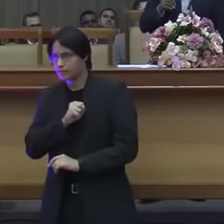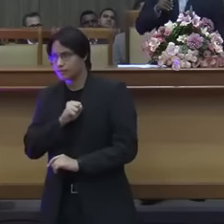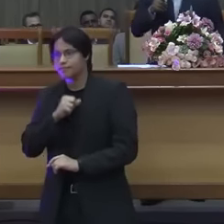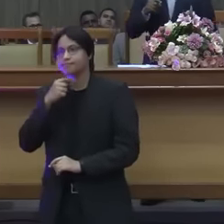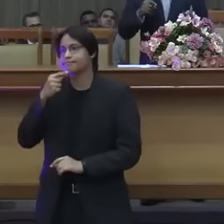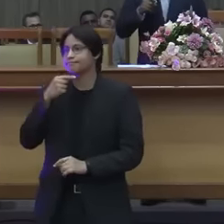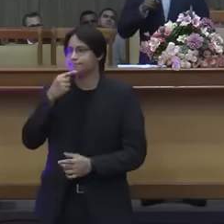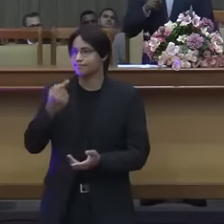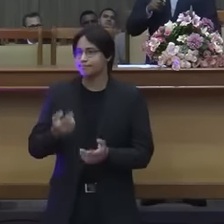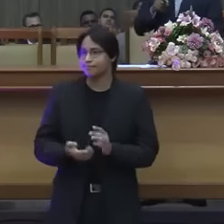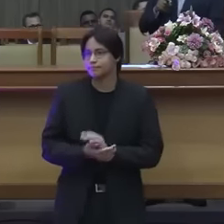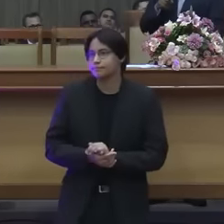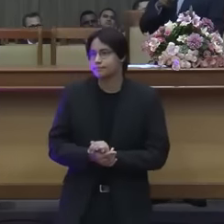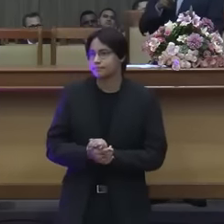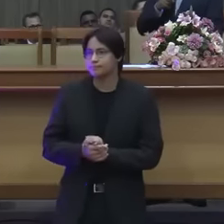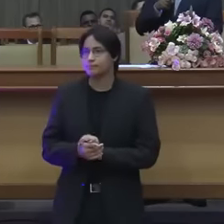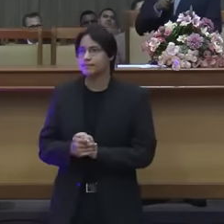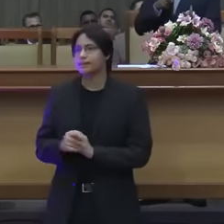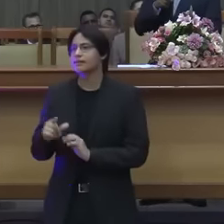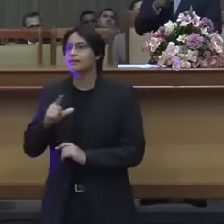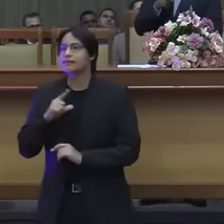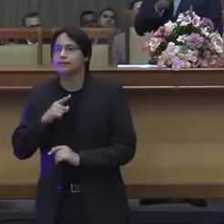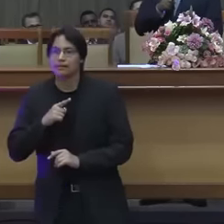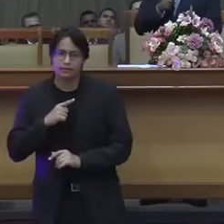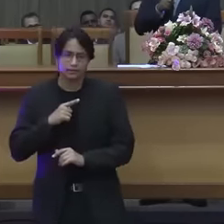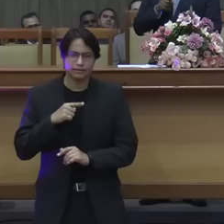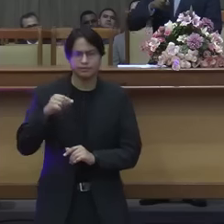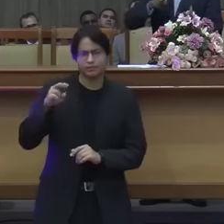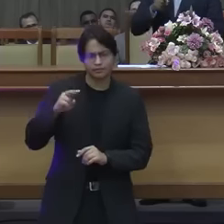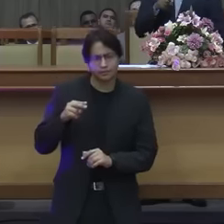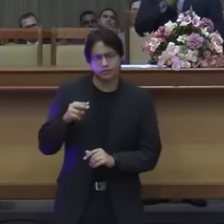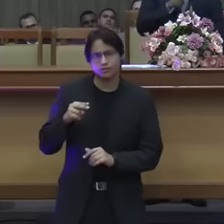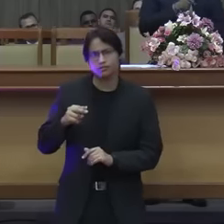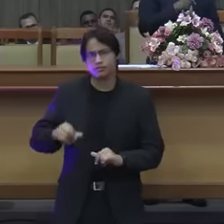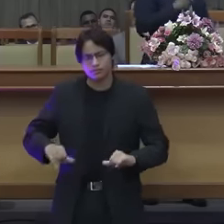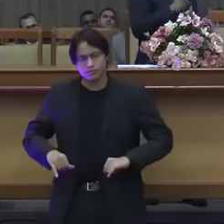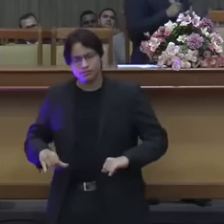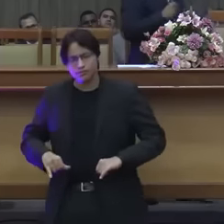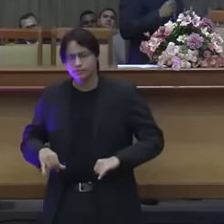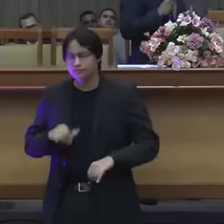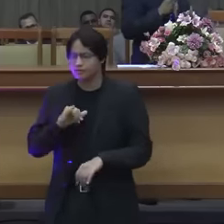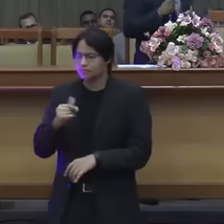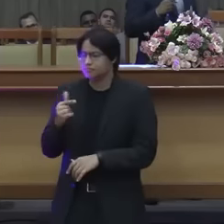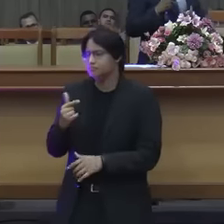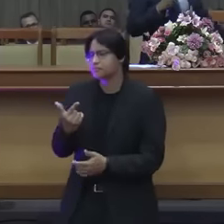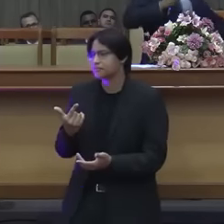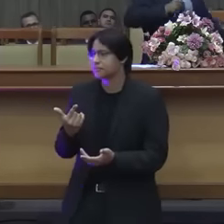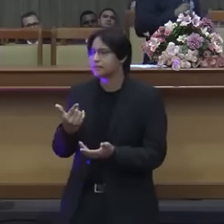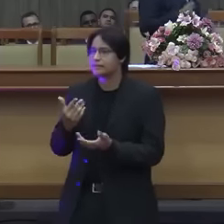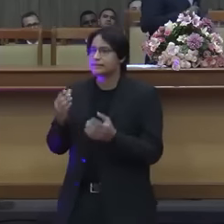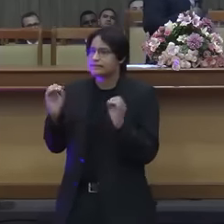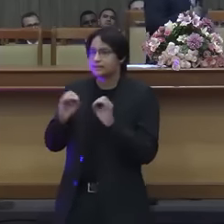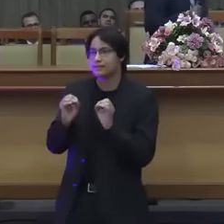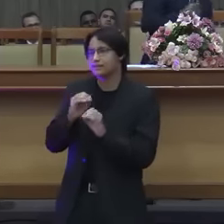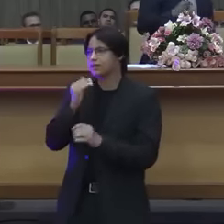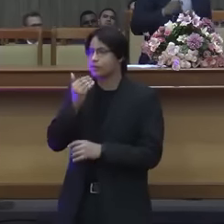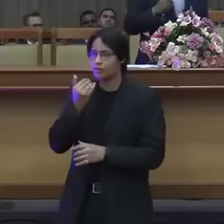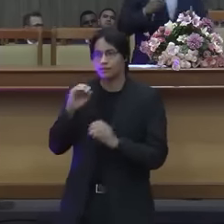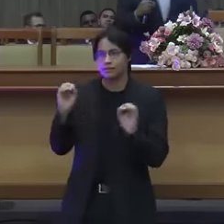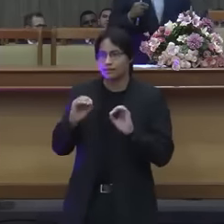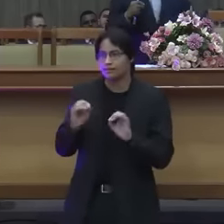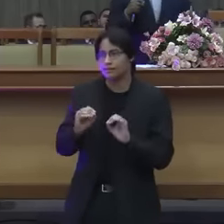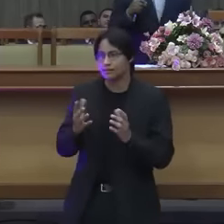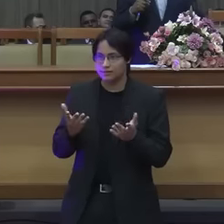dele oi irmão lá em casa não tem gás não tem nada disse irmão tu não tem fé não e cadê o Jeová girei